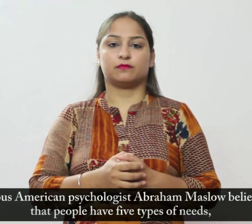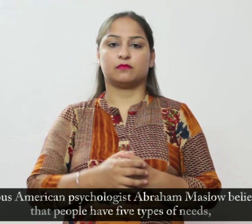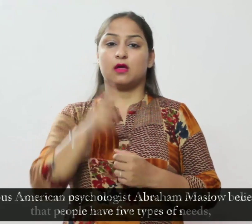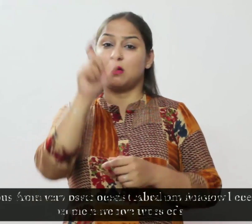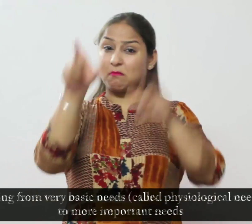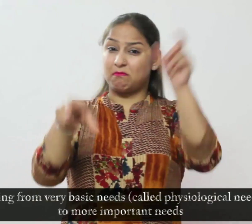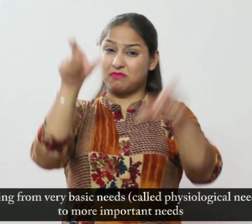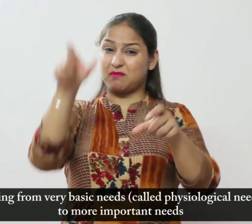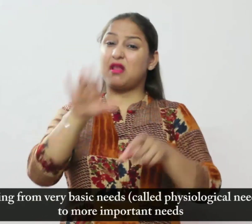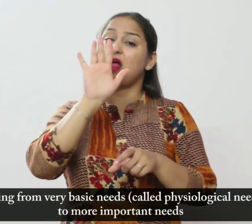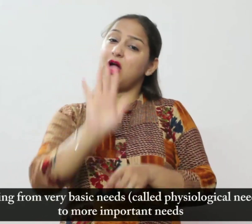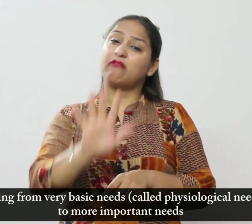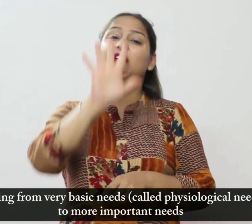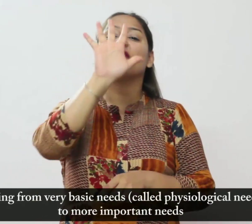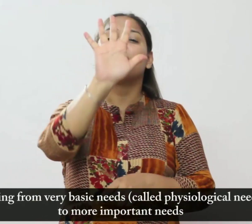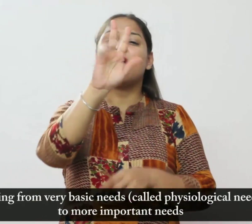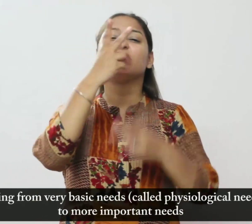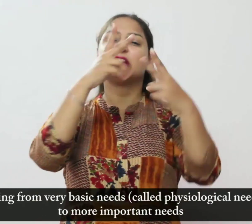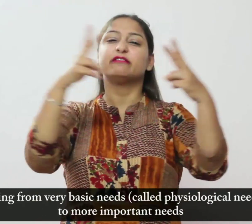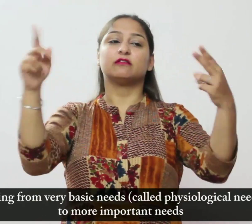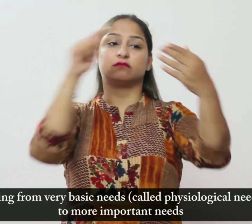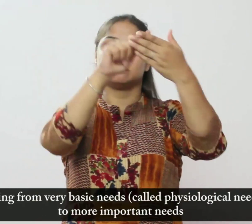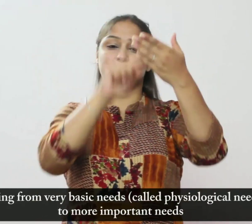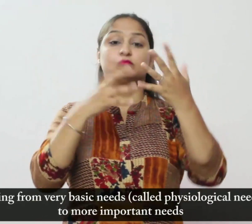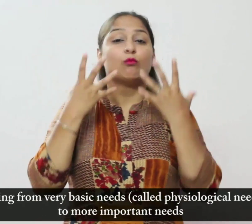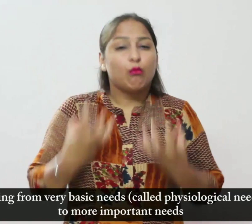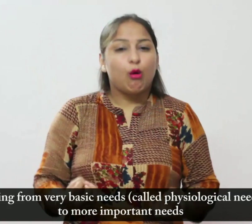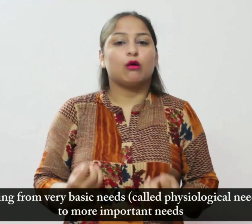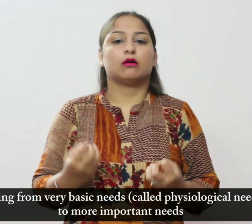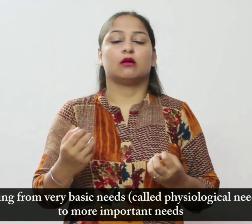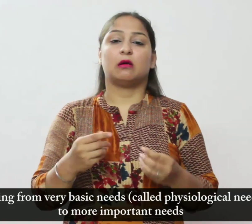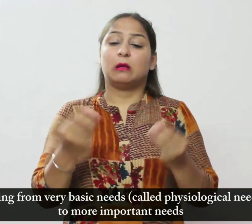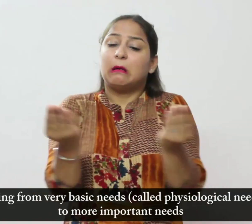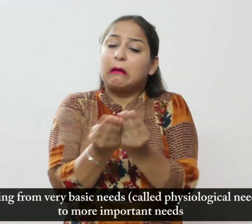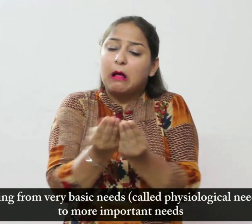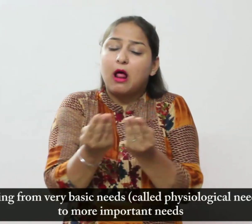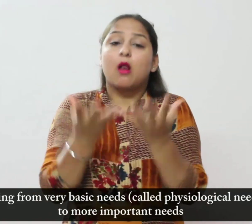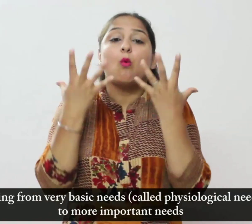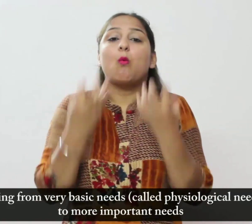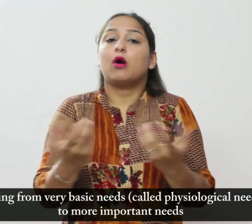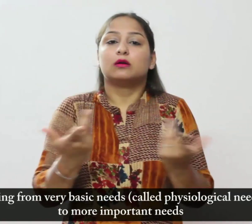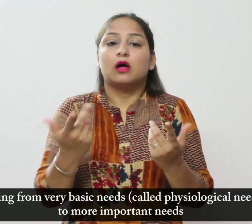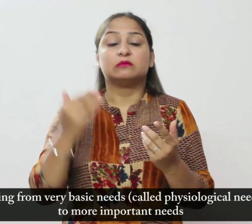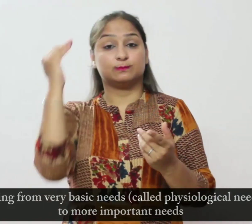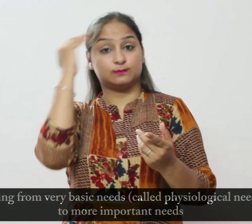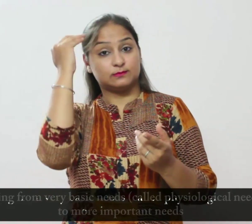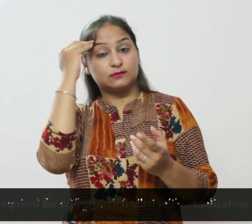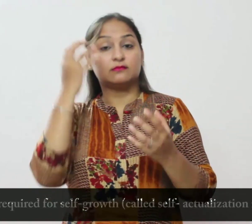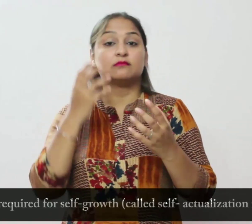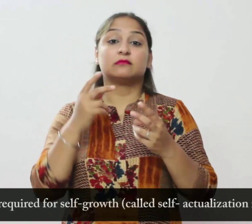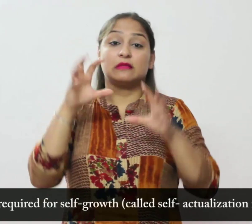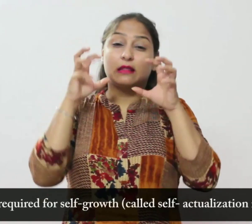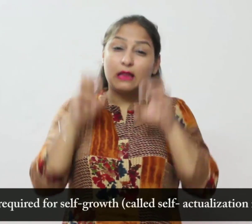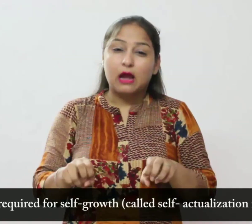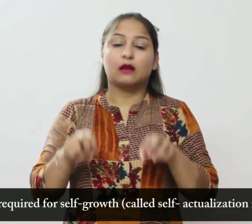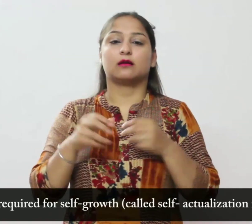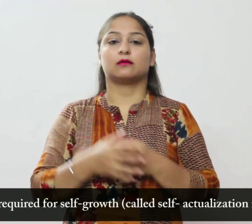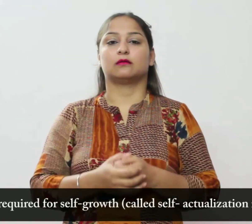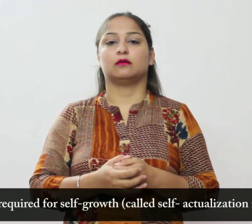बहुत बुनियादी जरूरते जिसे मनो विज्ञानिक जरूरत कहा जाता है वहां से लेकर अधिकांश